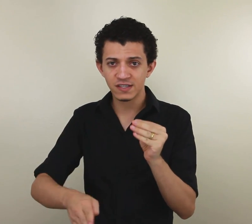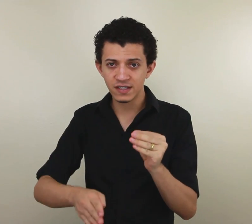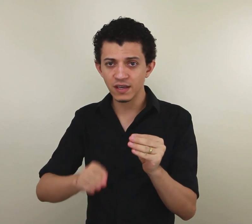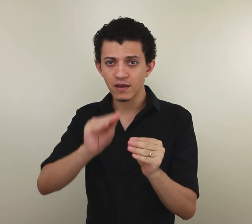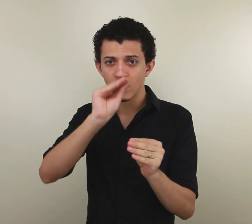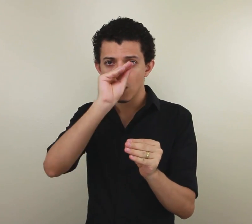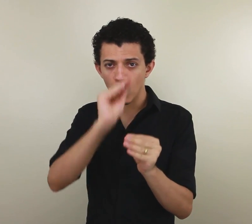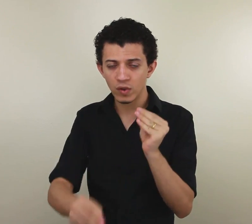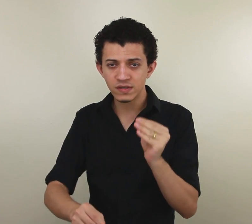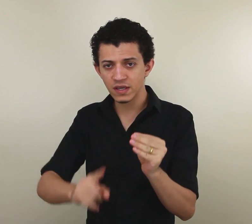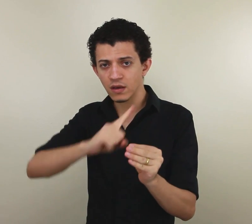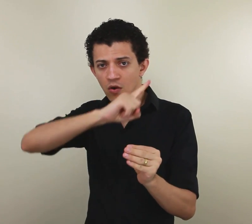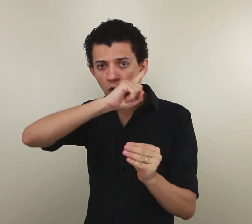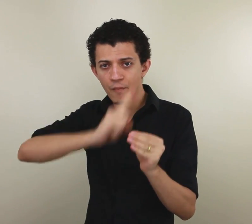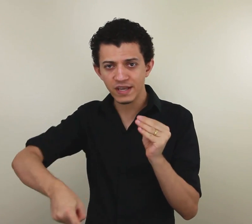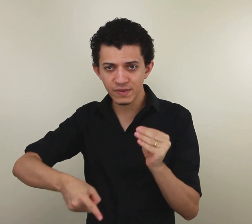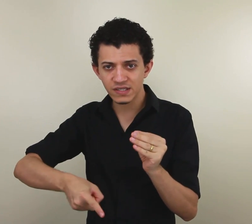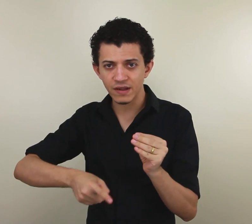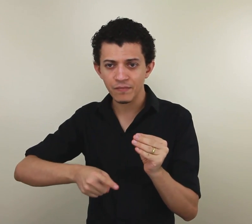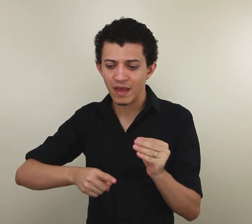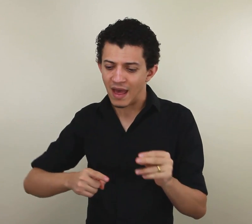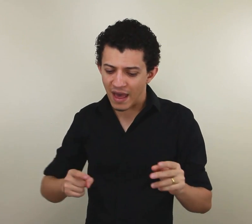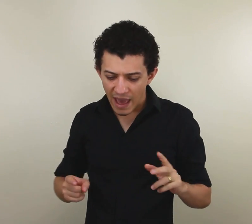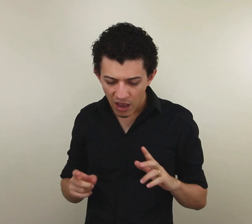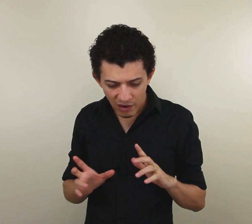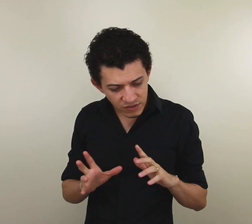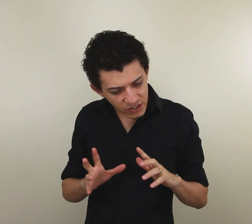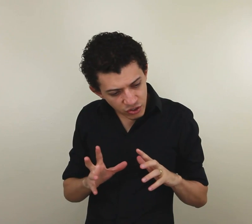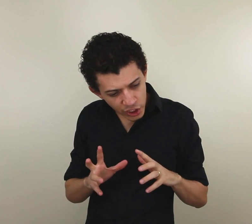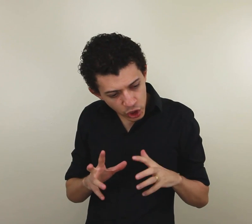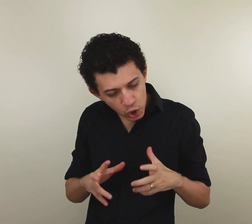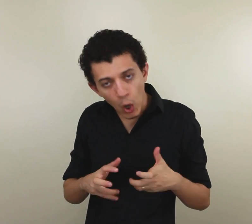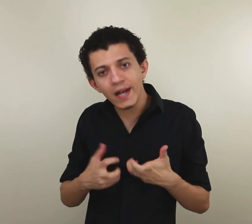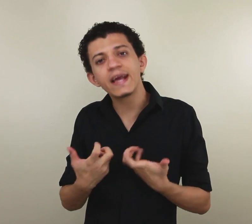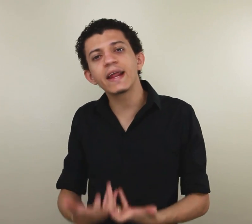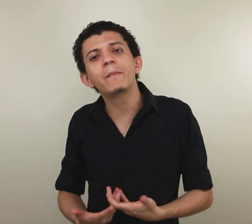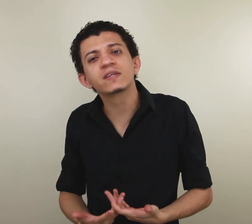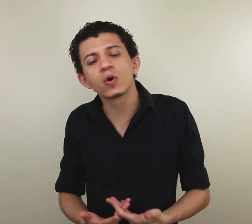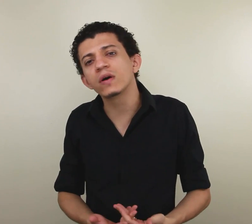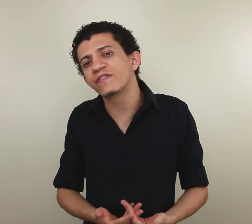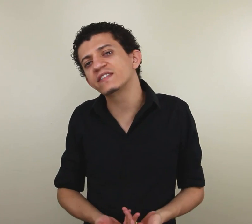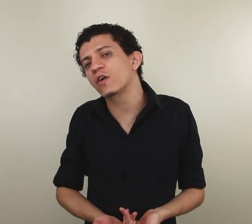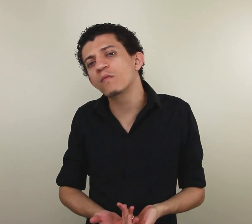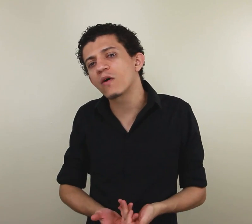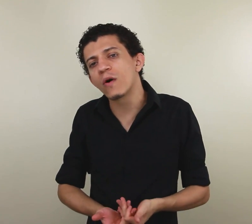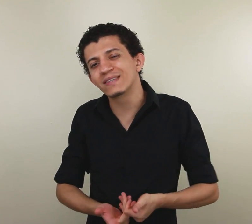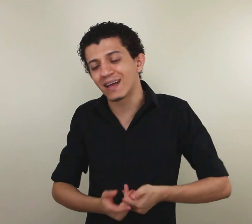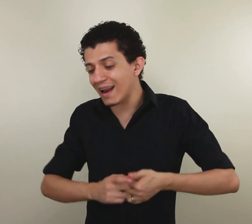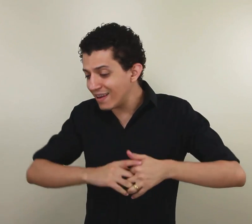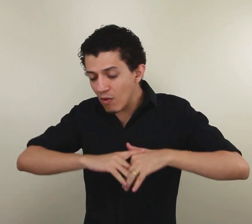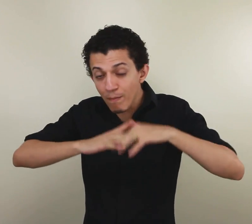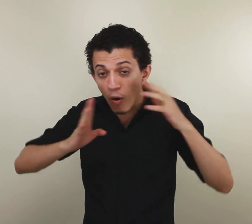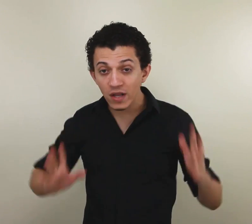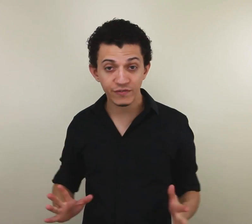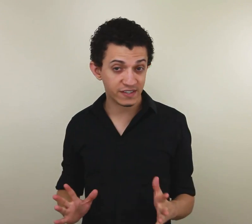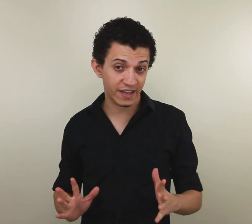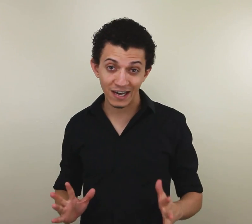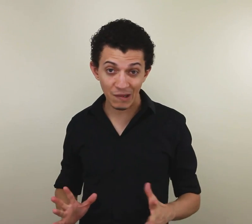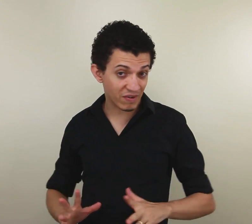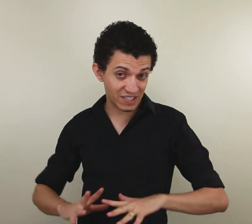assim, ou assim, ou mesmo assim. É no sentido de tolir a pessoa de fazer alguma coisa. Ela não pode fazer aquilo ali porque vai